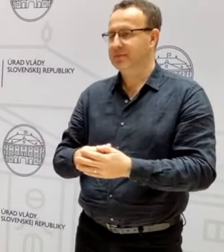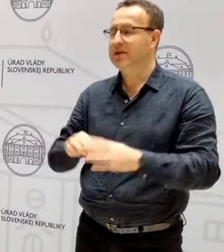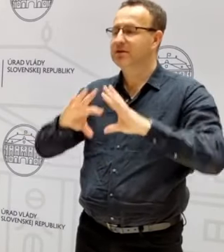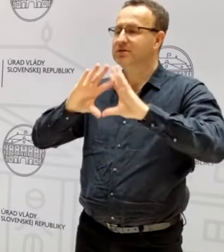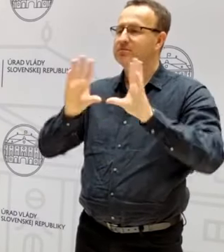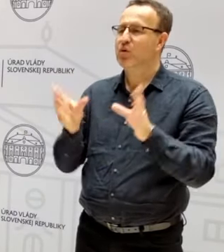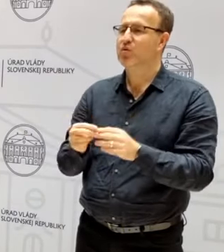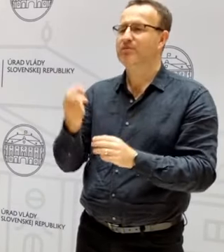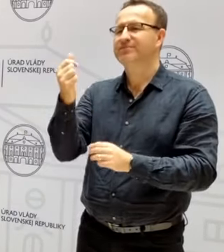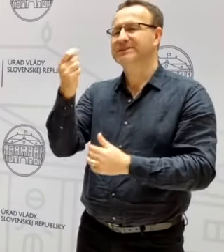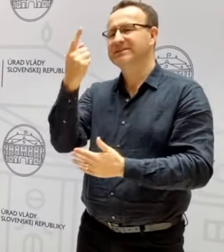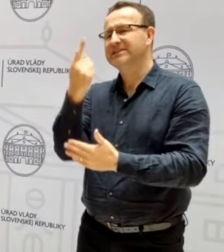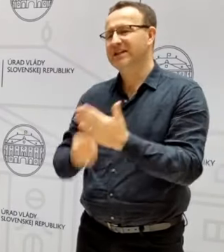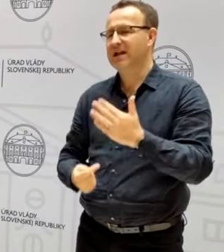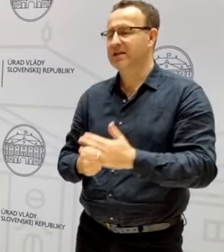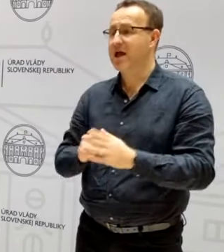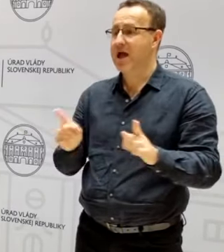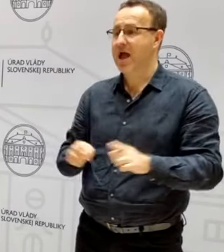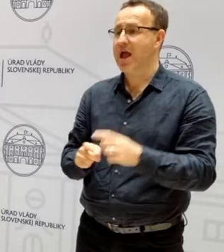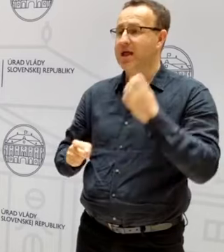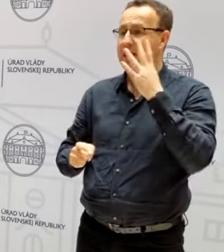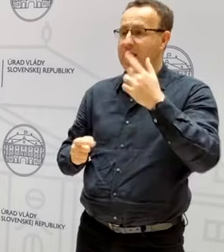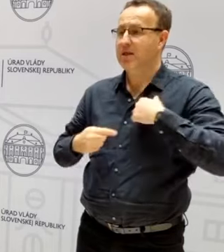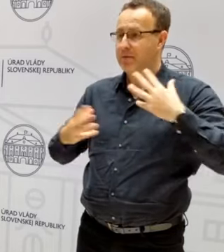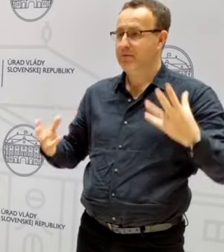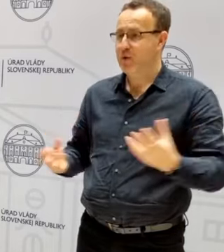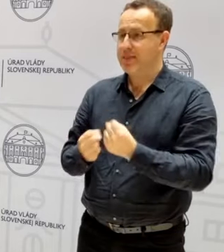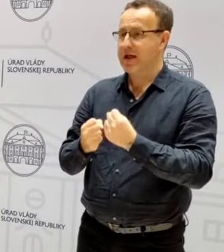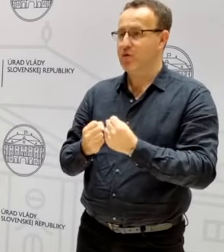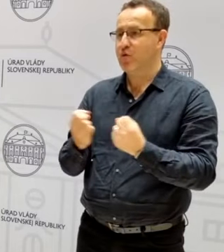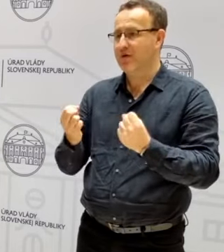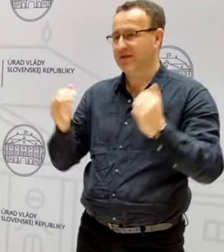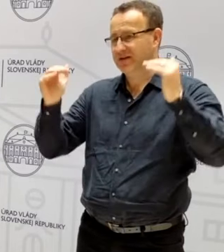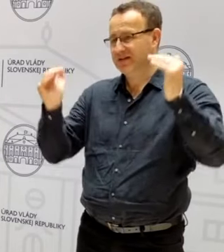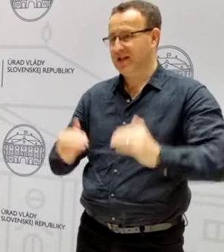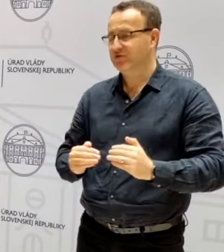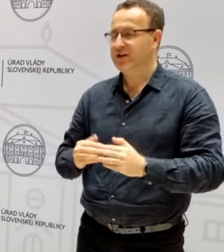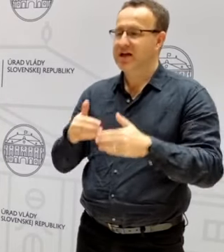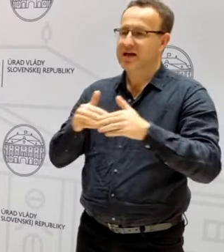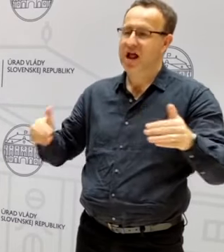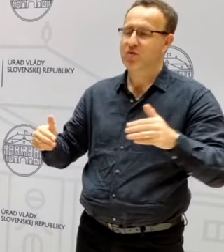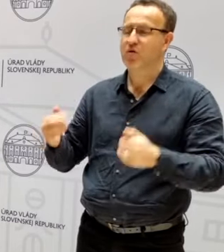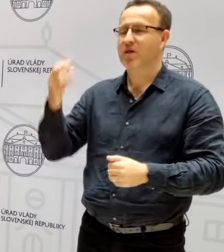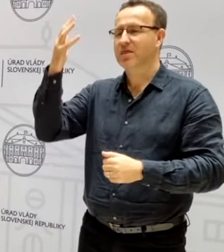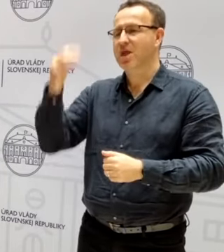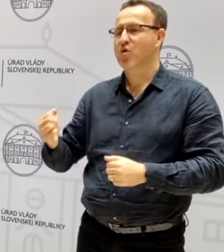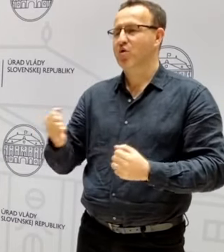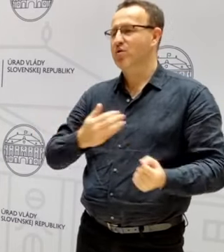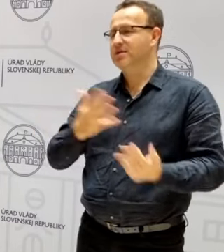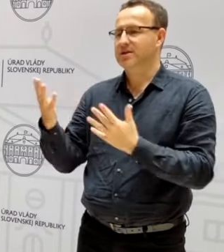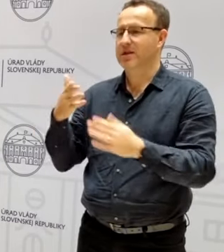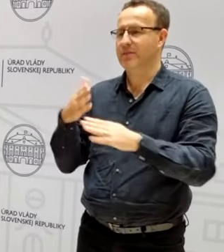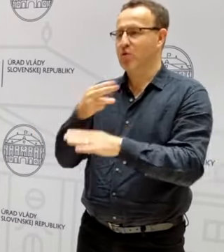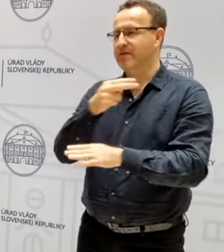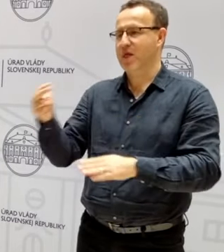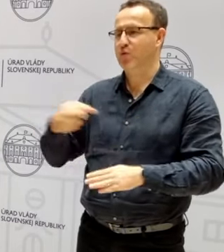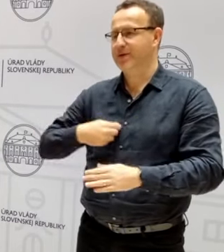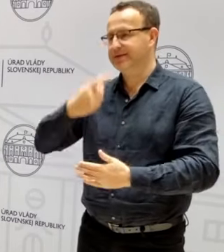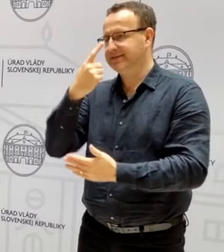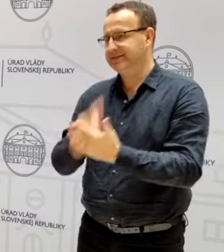strata, aj keď sa nám ju poderlo významne znižiť, bude rádovo niekoľko desiatok miliónov eur.